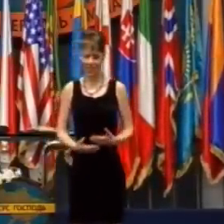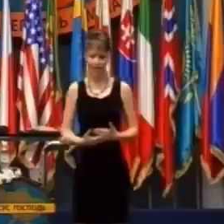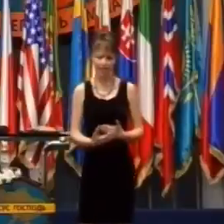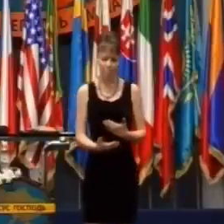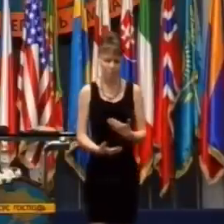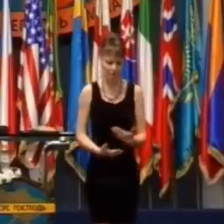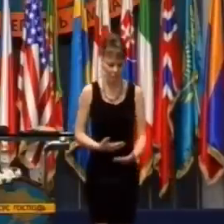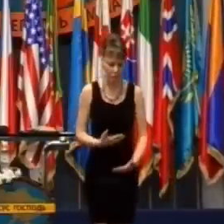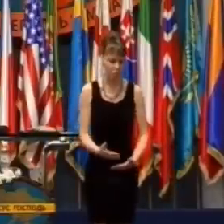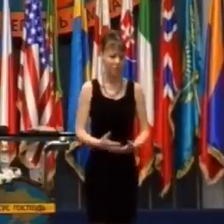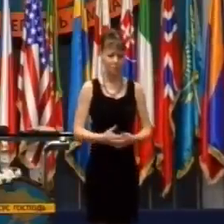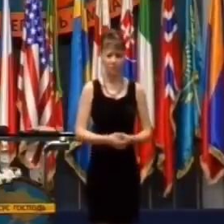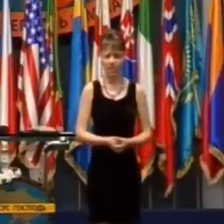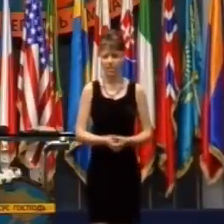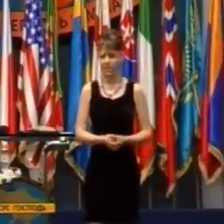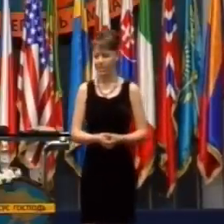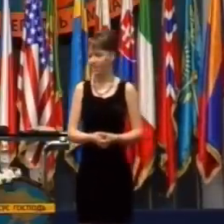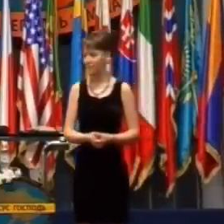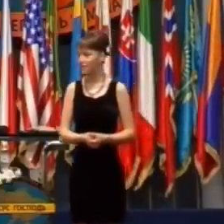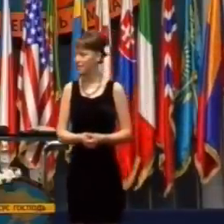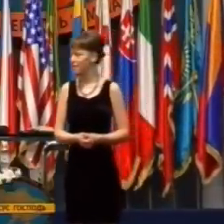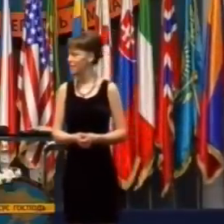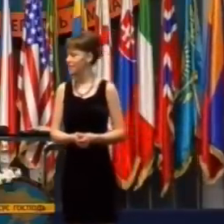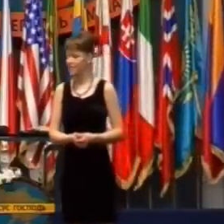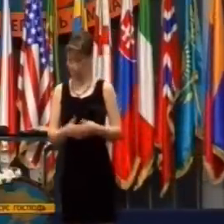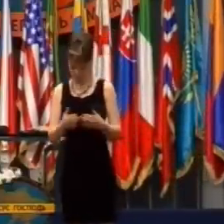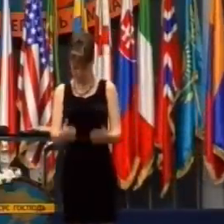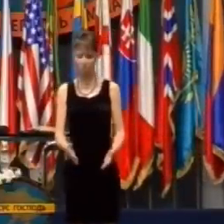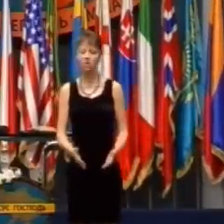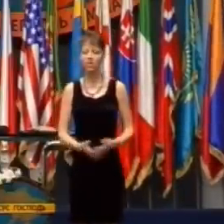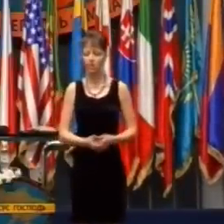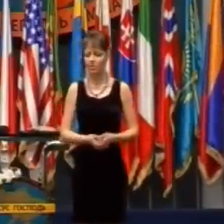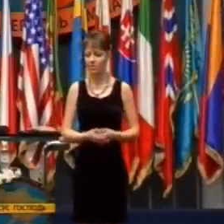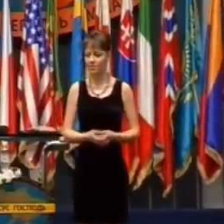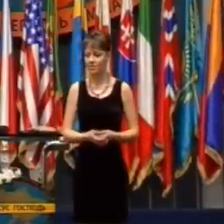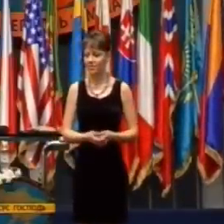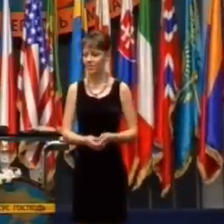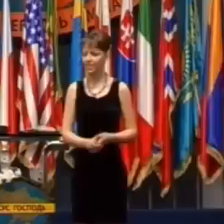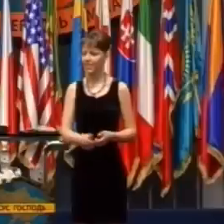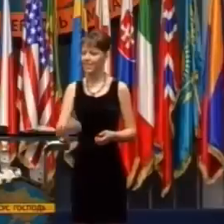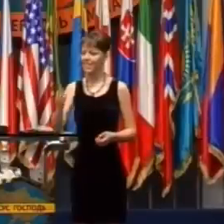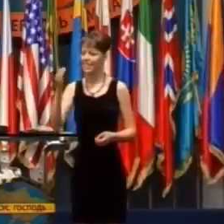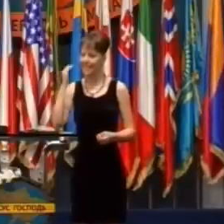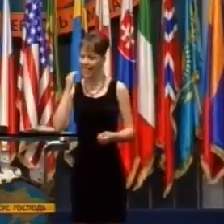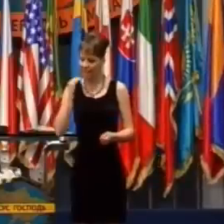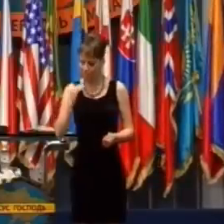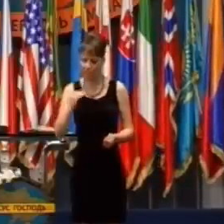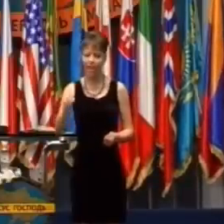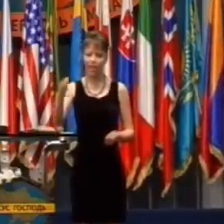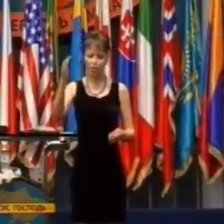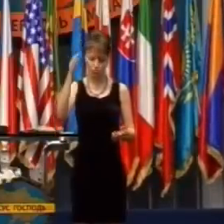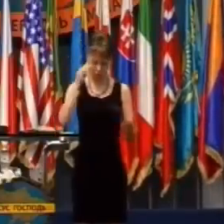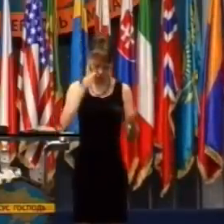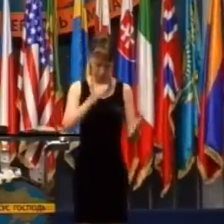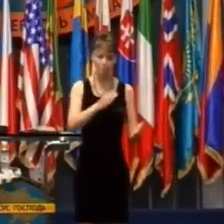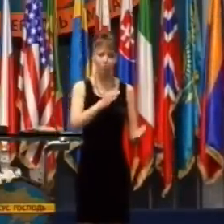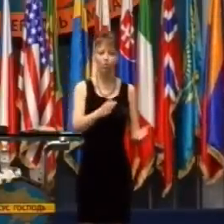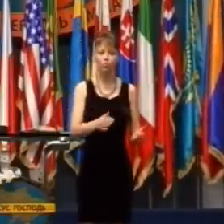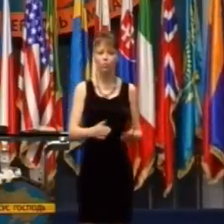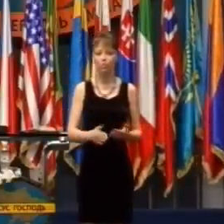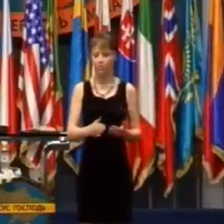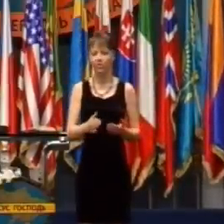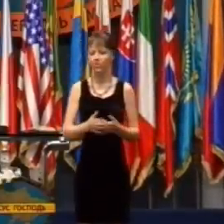Keď rozumiete autorite, tak tomu rozumieš a očakávaš, že ťa budú